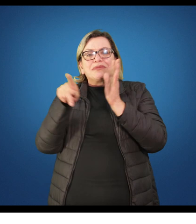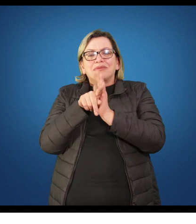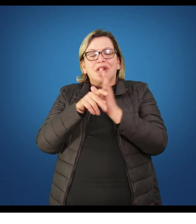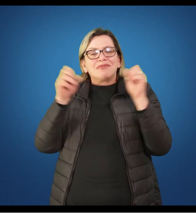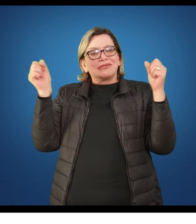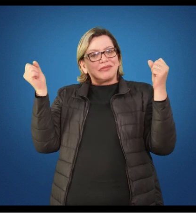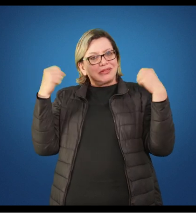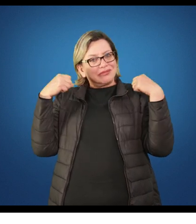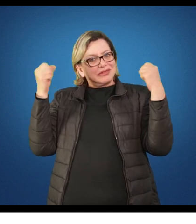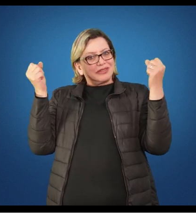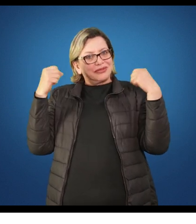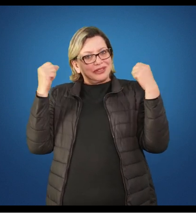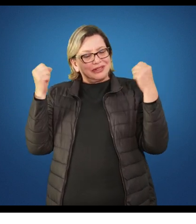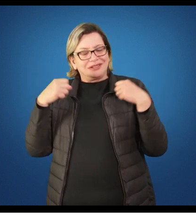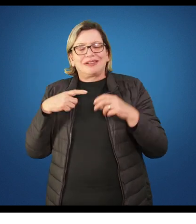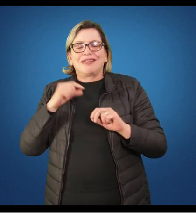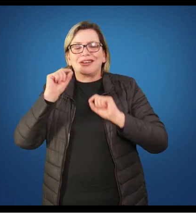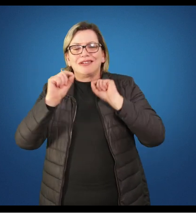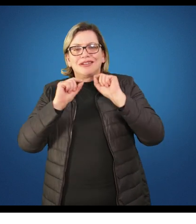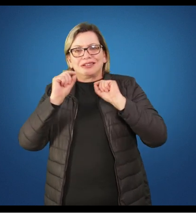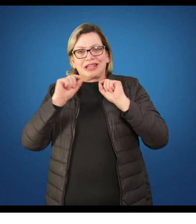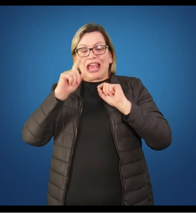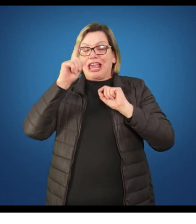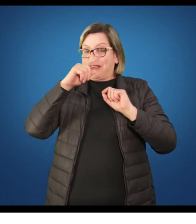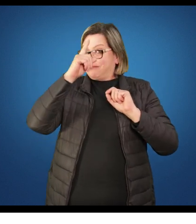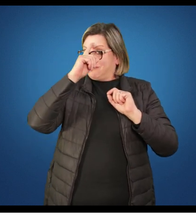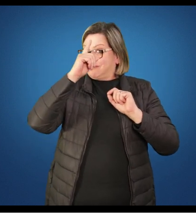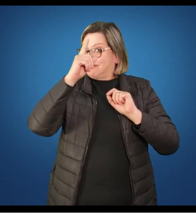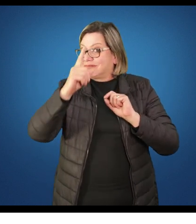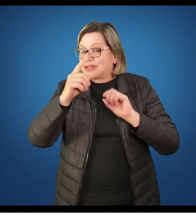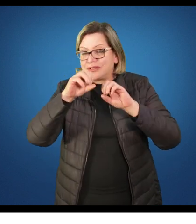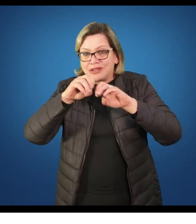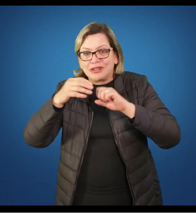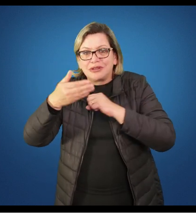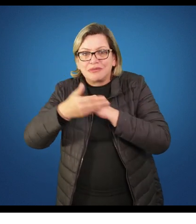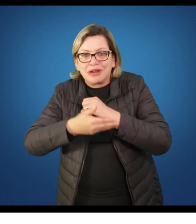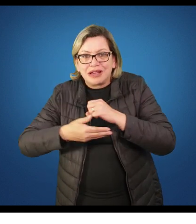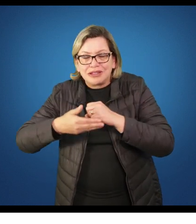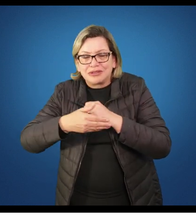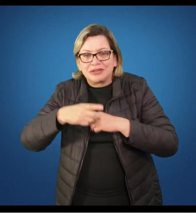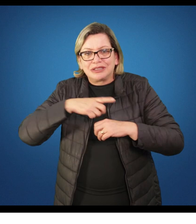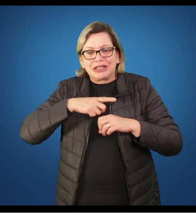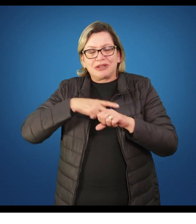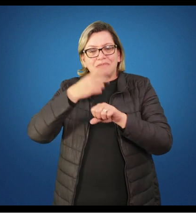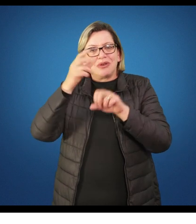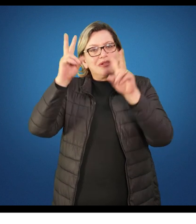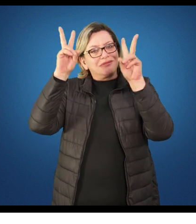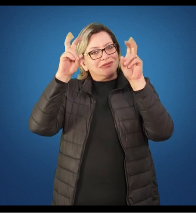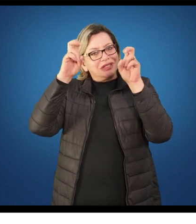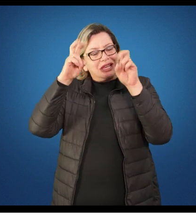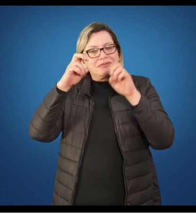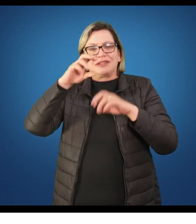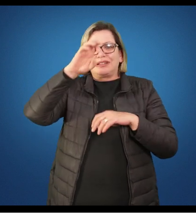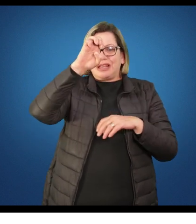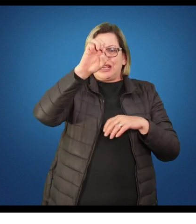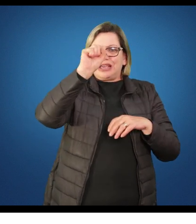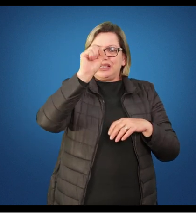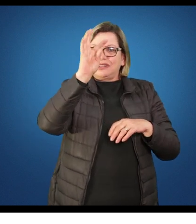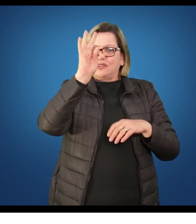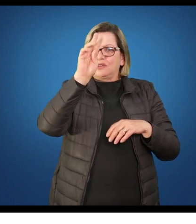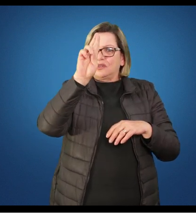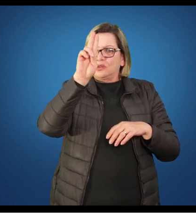hoje é uma disciplina obrigatória na educação básica, ela tem como conteúdos estruturantes ou como os eixos